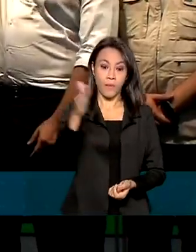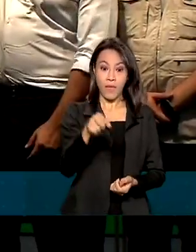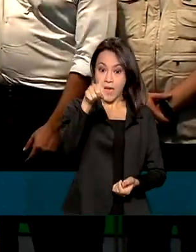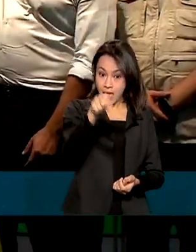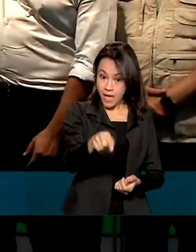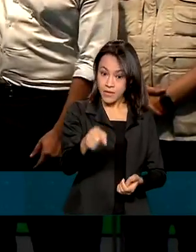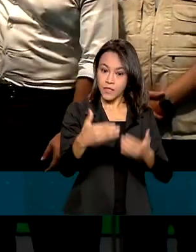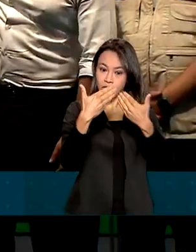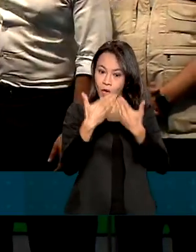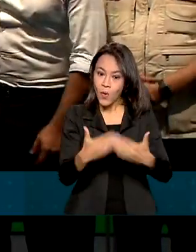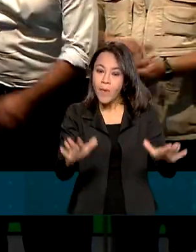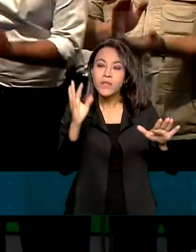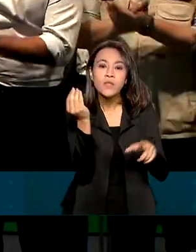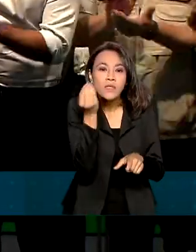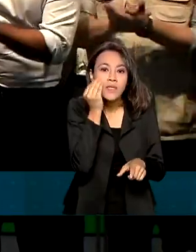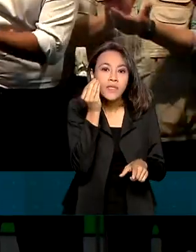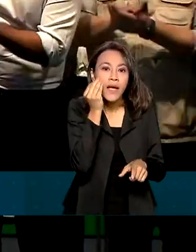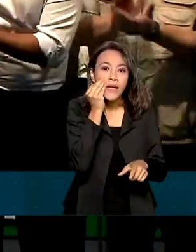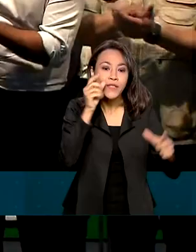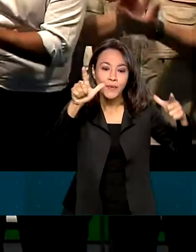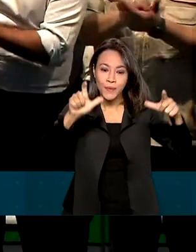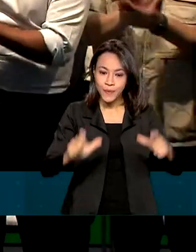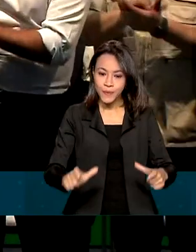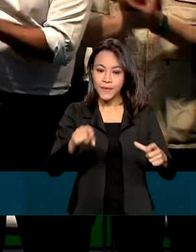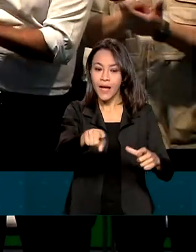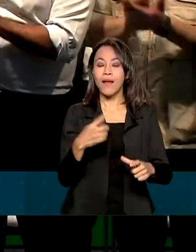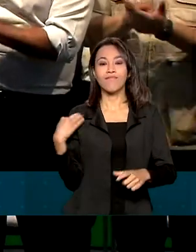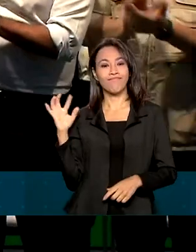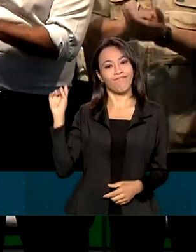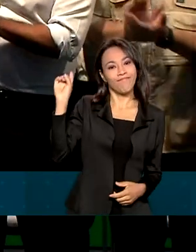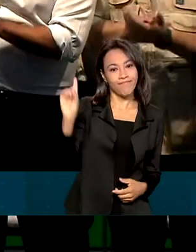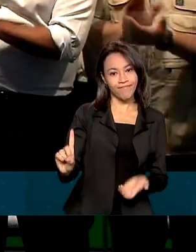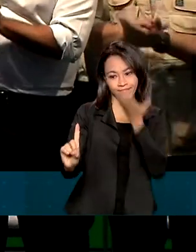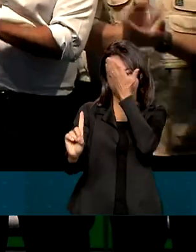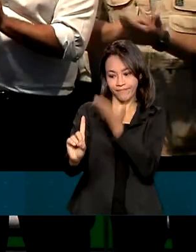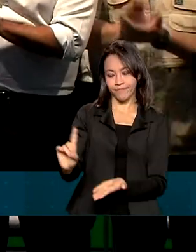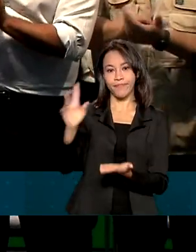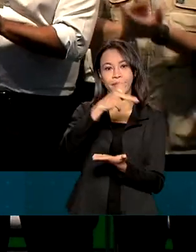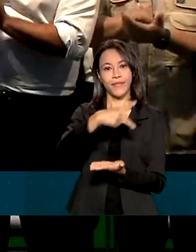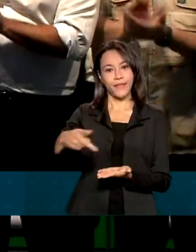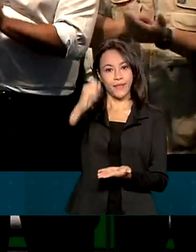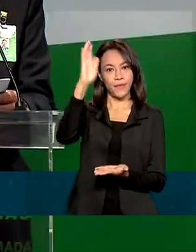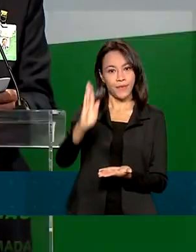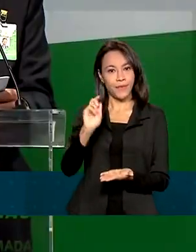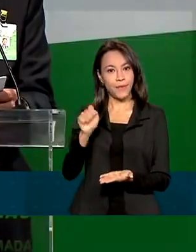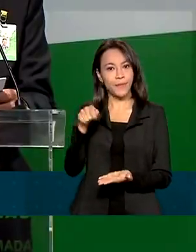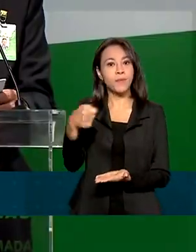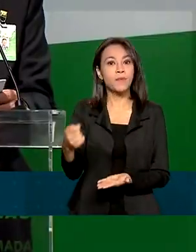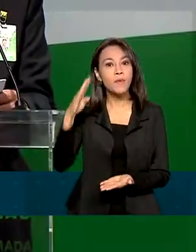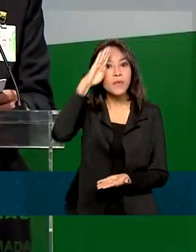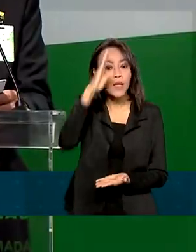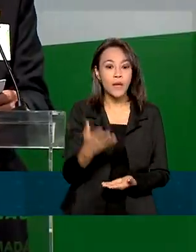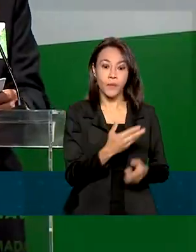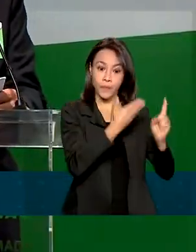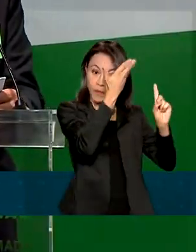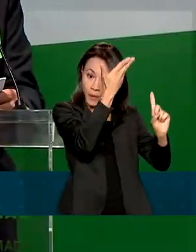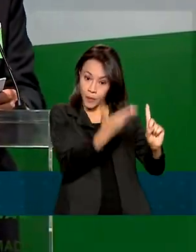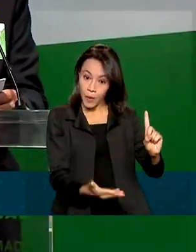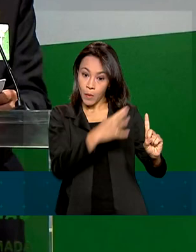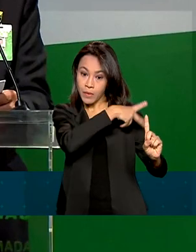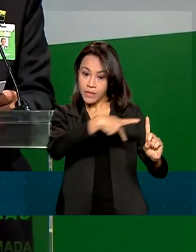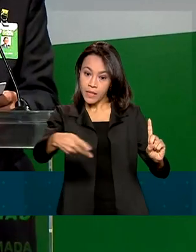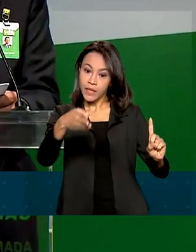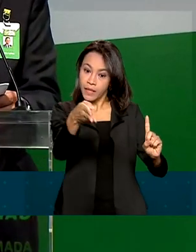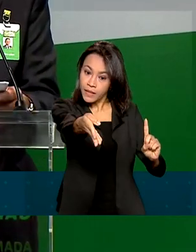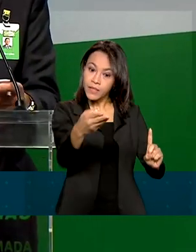Lube de Itaboraí, no Rio de Janeiro, contou com a presença do presidente da República, Jair Bolsonaro. O presidente da Petrobras, Joaquim